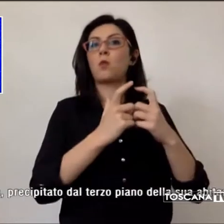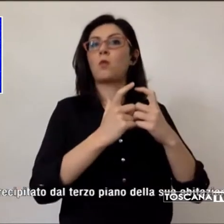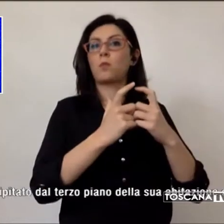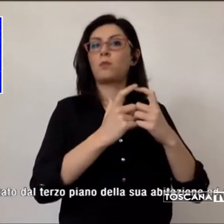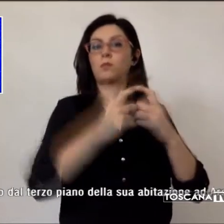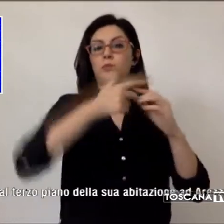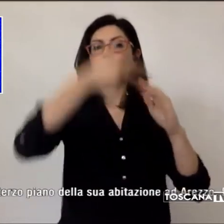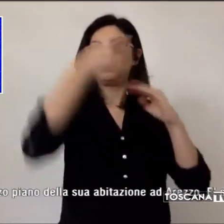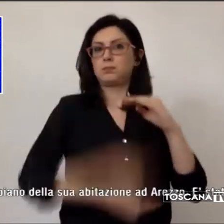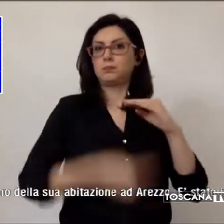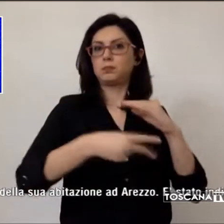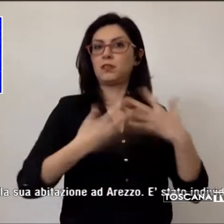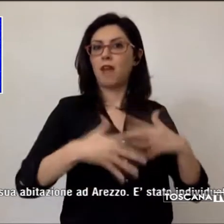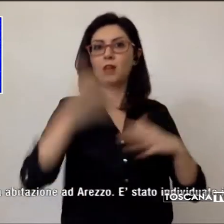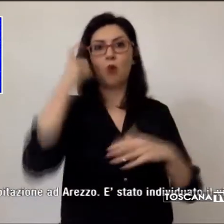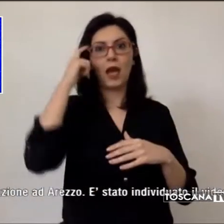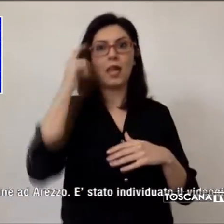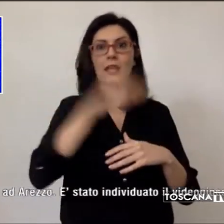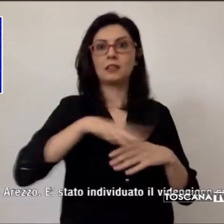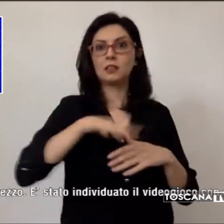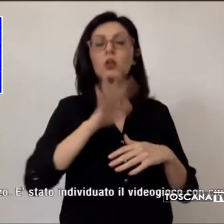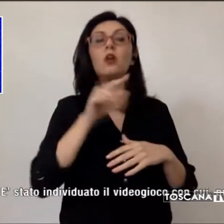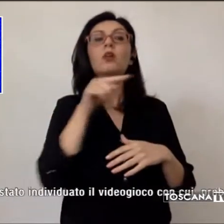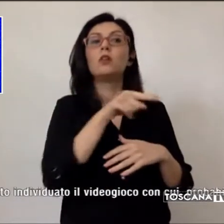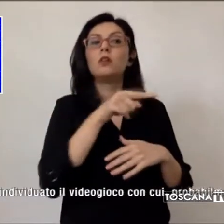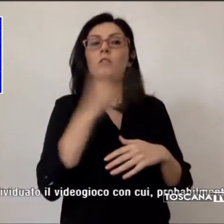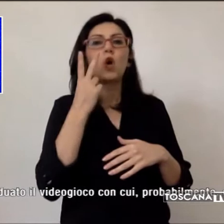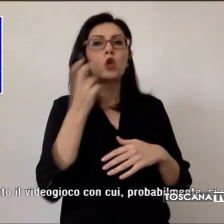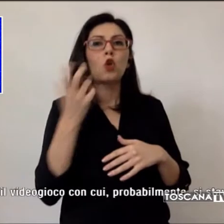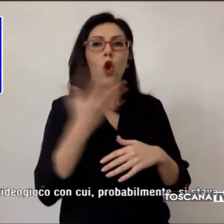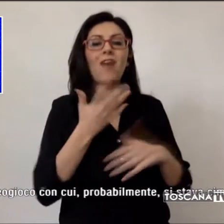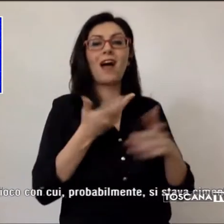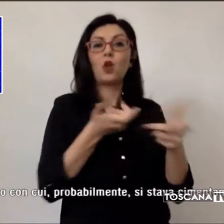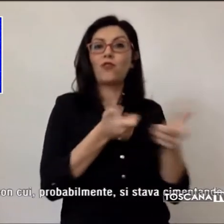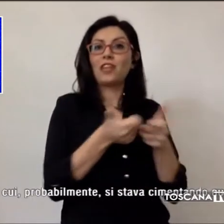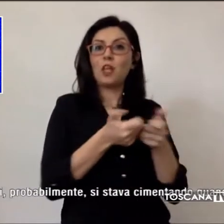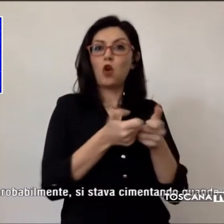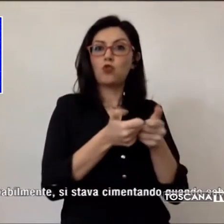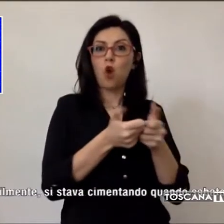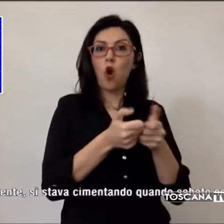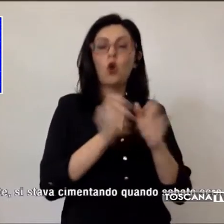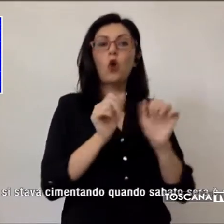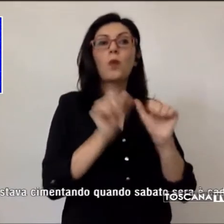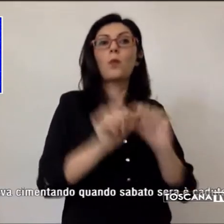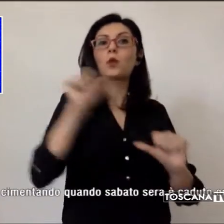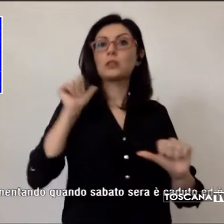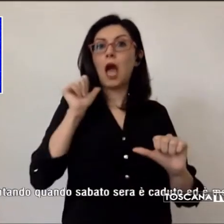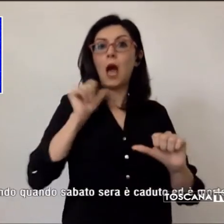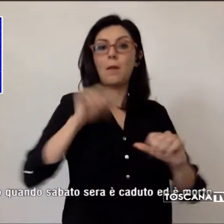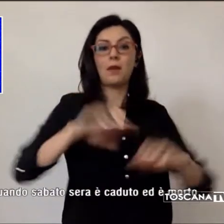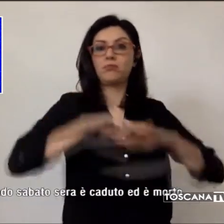individuato il videogioco con cui probabilmente si stava cimentando quando sabato sera è caduto ed è morto.